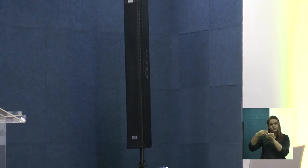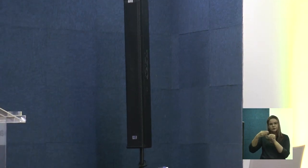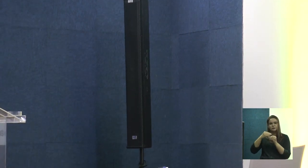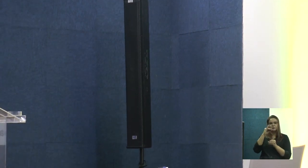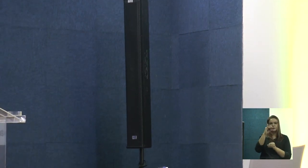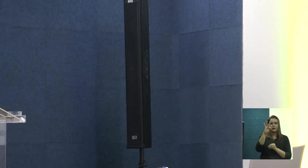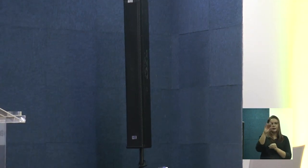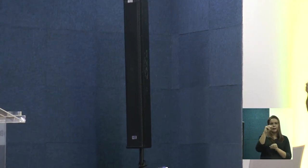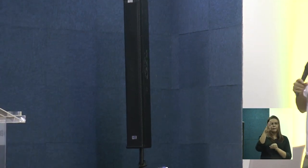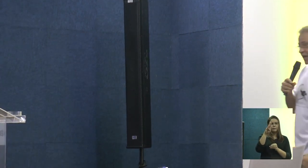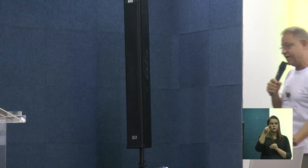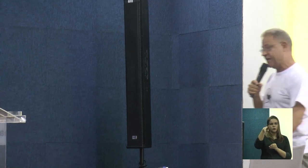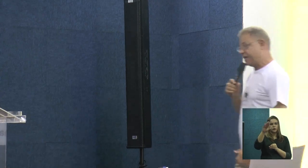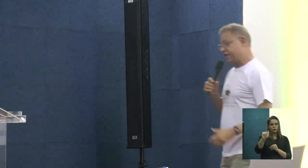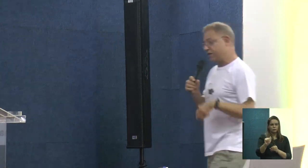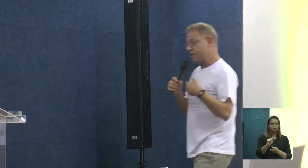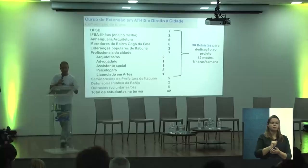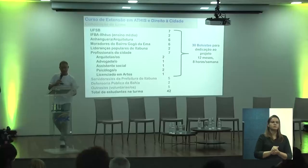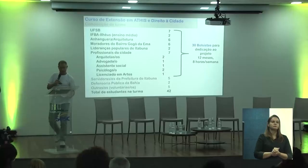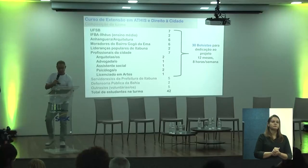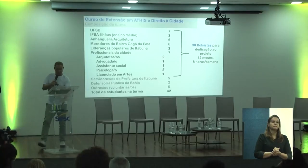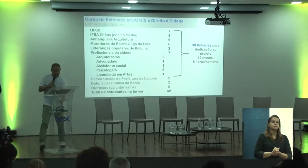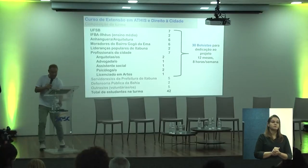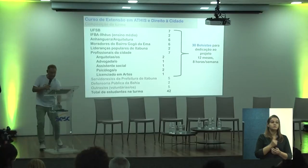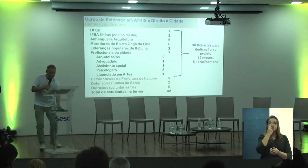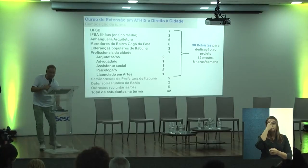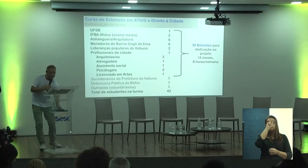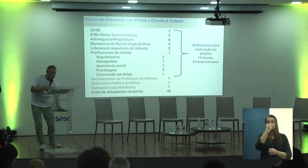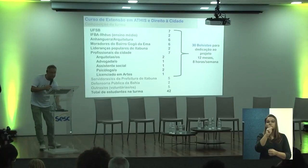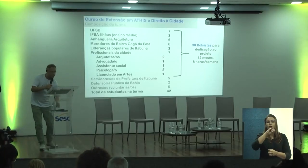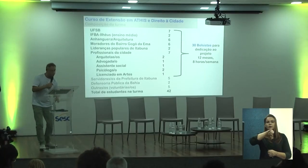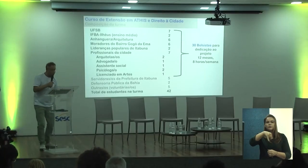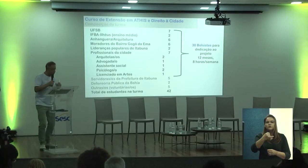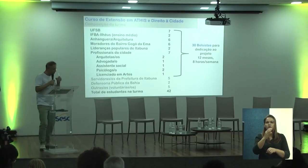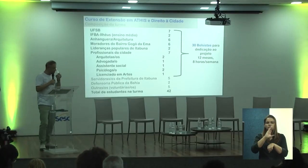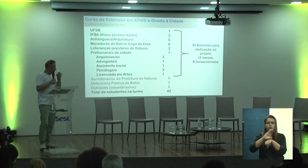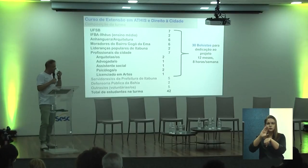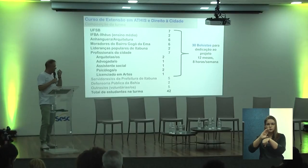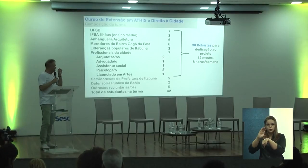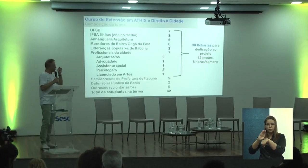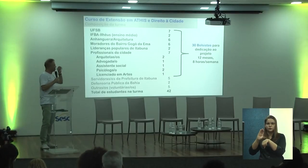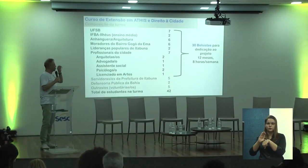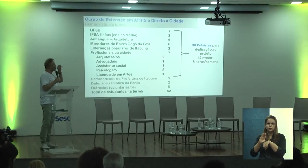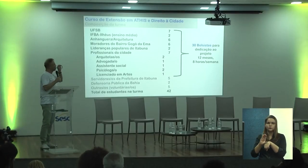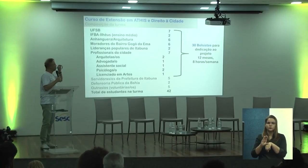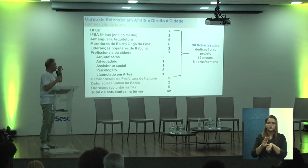Ema. Então, a ideia era que a gente pudesse aproveitar esse curso,